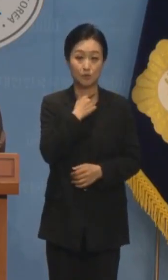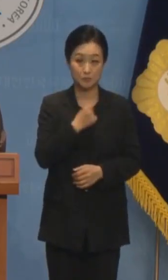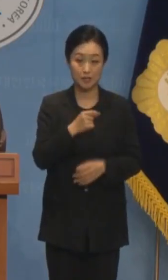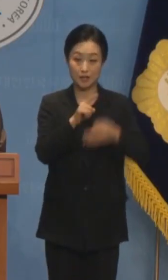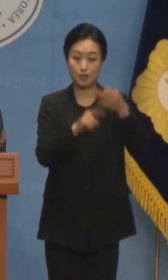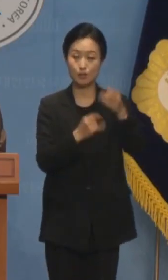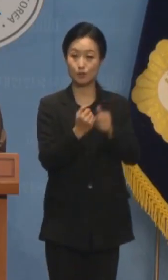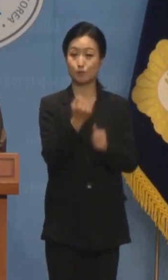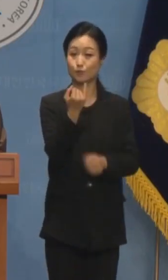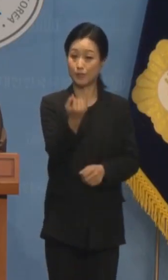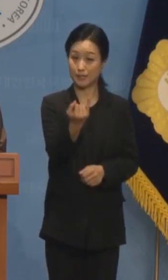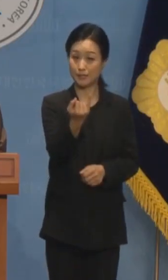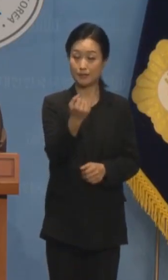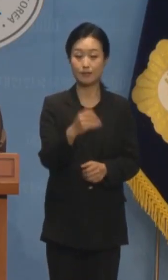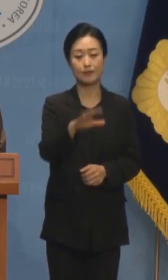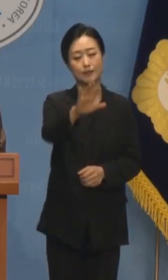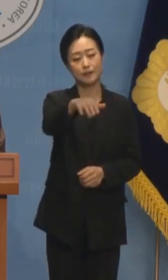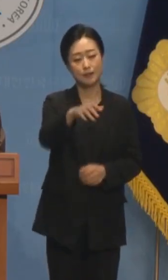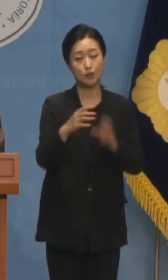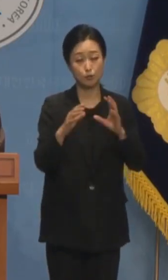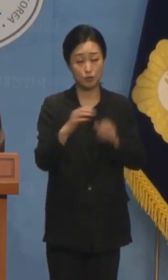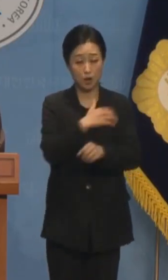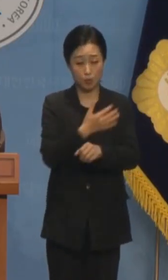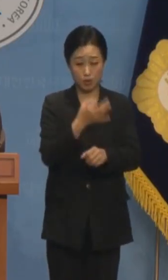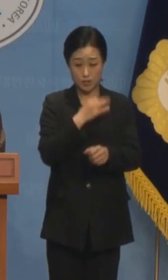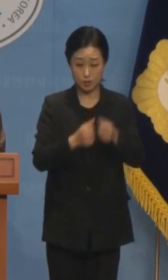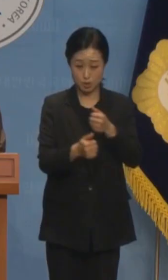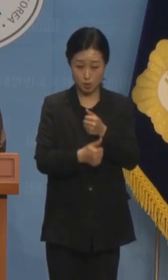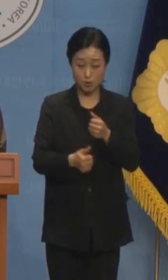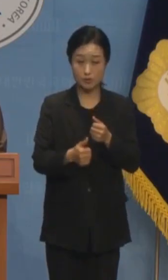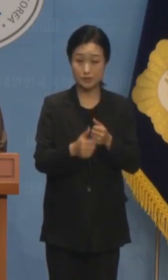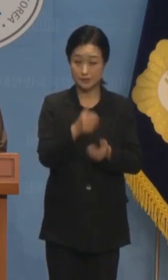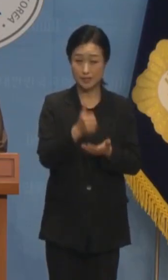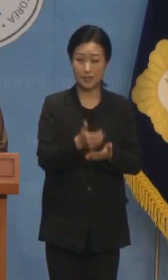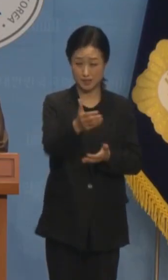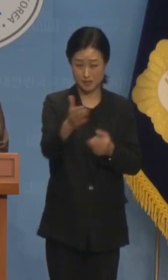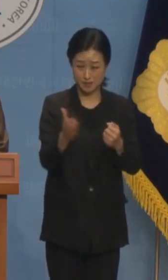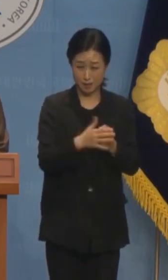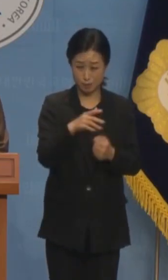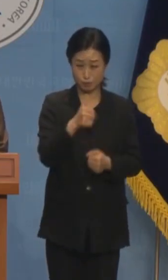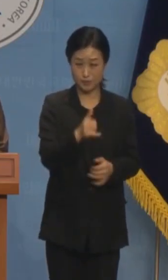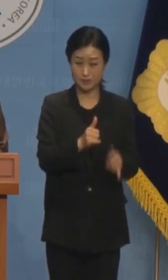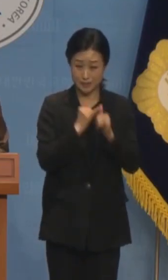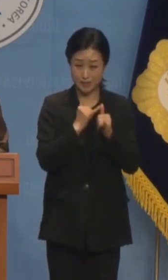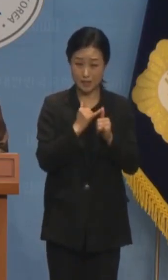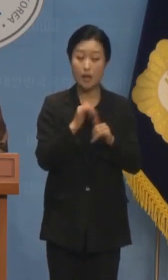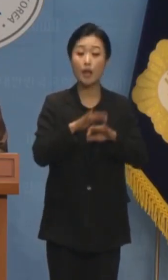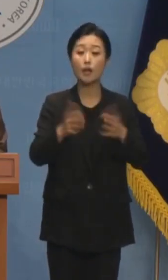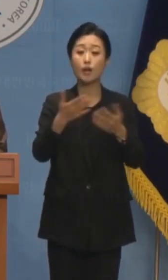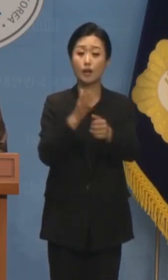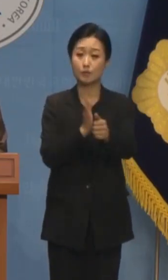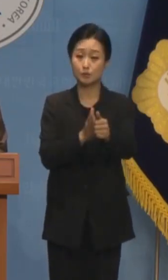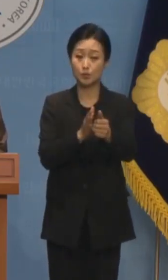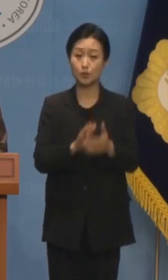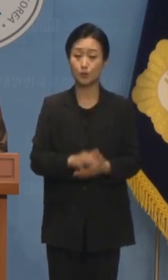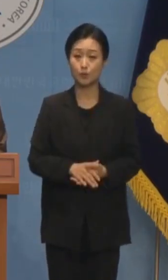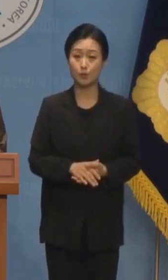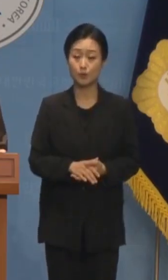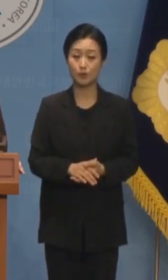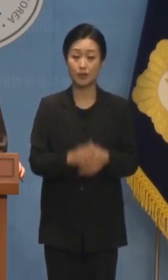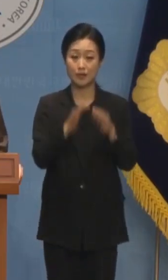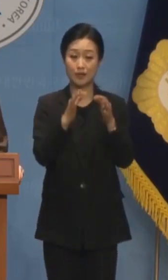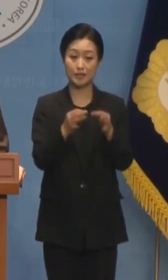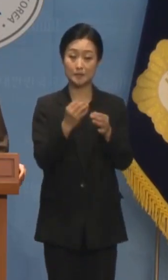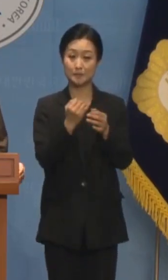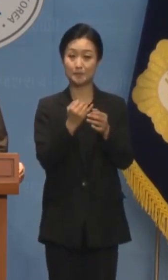권익위 국장의 억울한 죽음부터 해결하십시오 잠행 중이던 이스타 김건희가